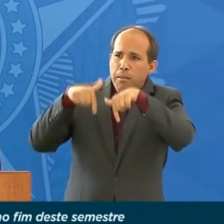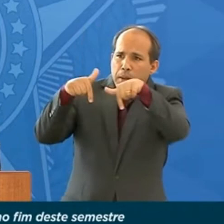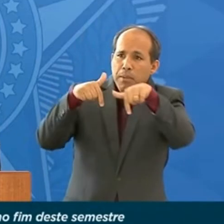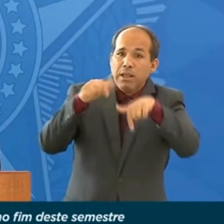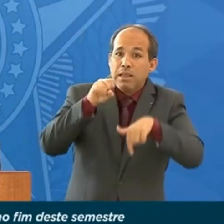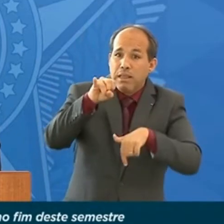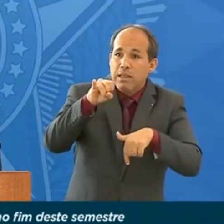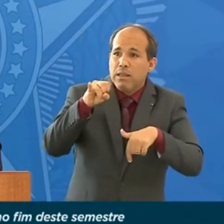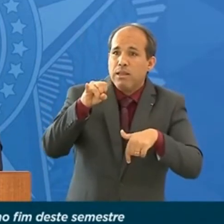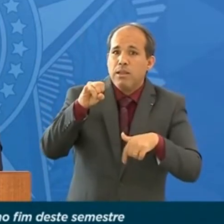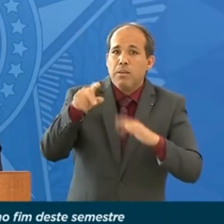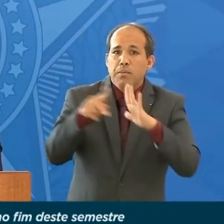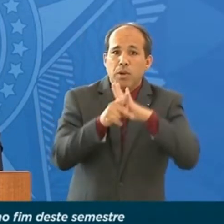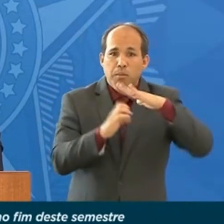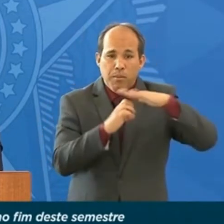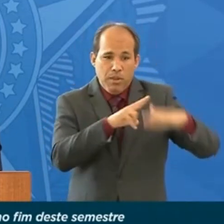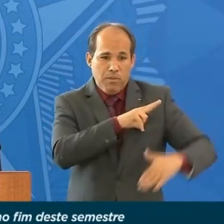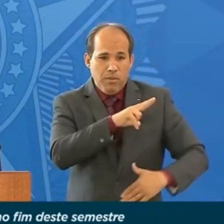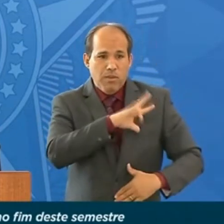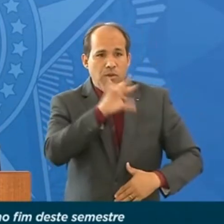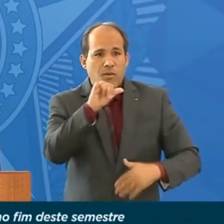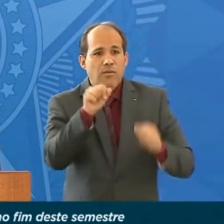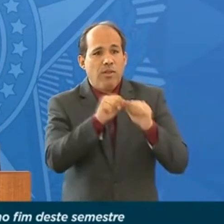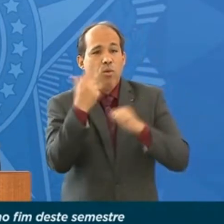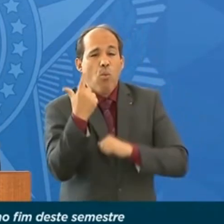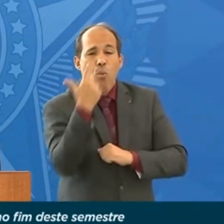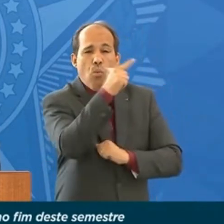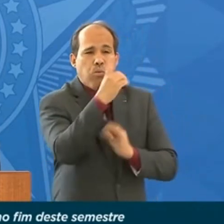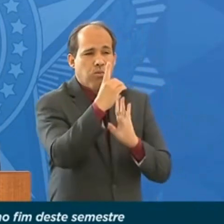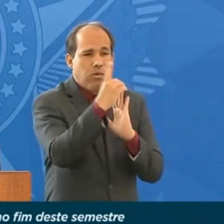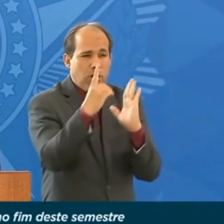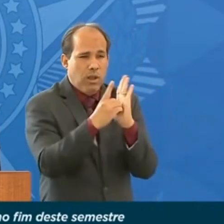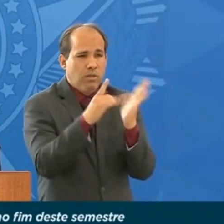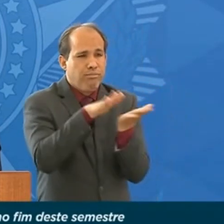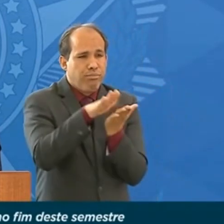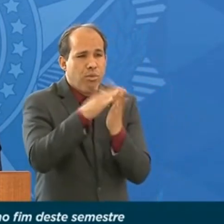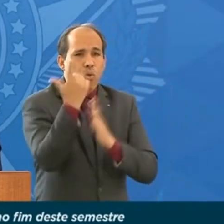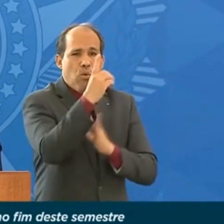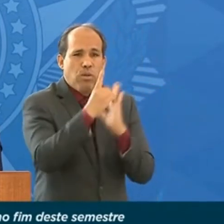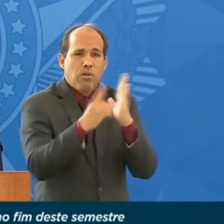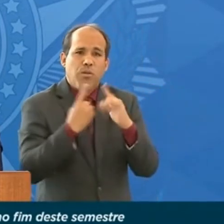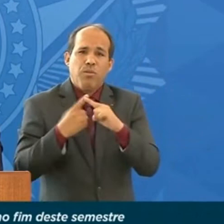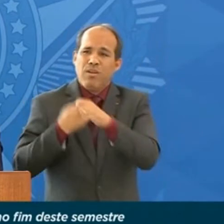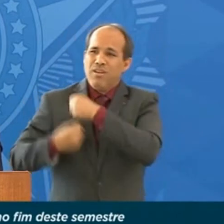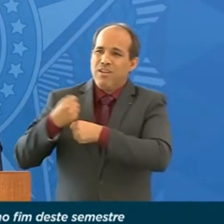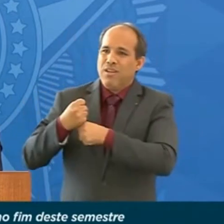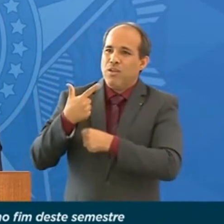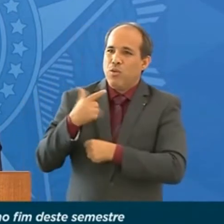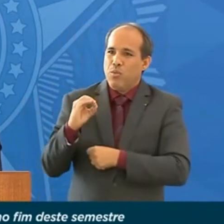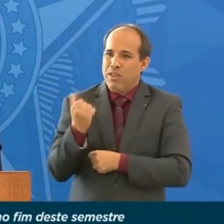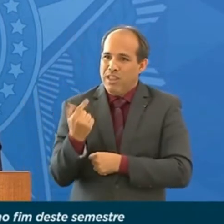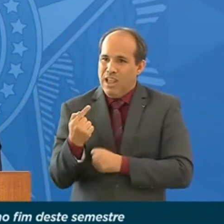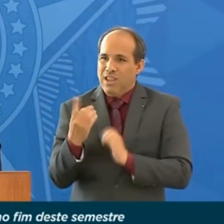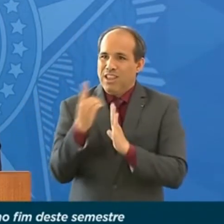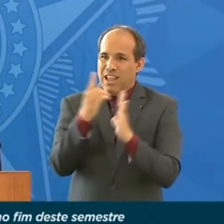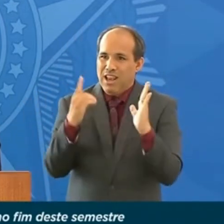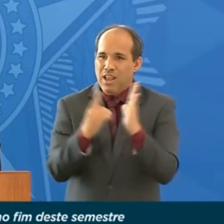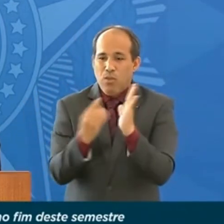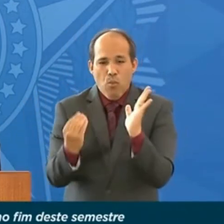sejam empresas privadas, nós iremos fazer um outro decreto, porque o de 2017 diz